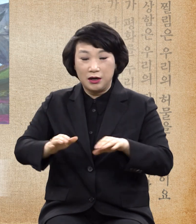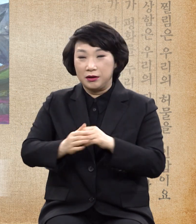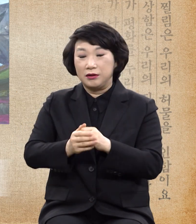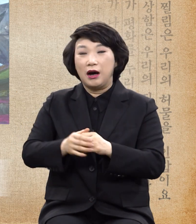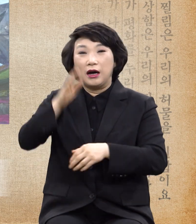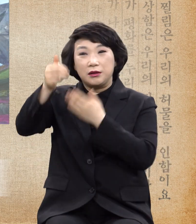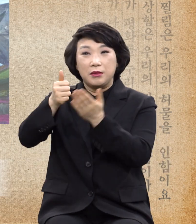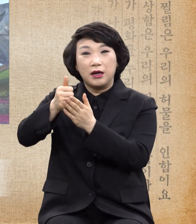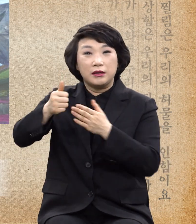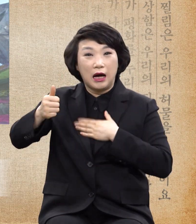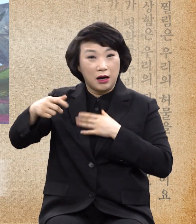끈을 내서